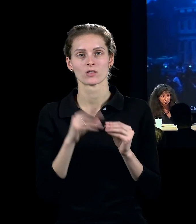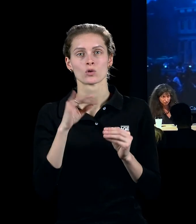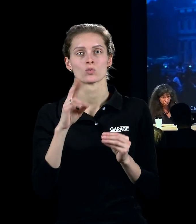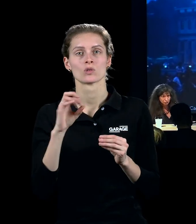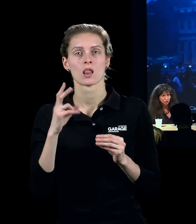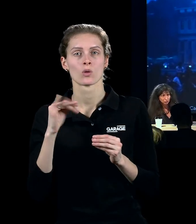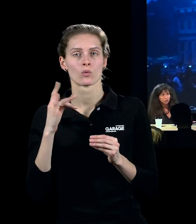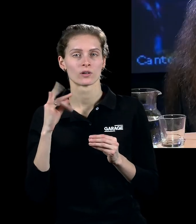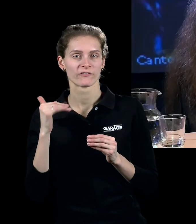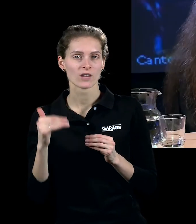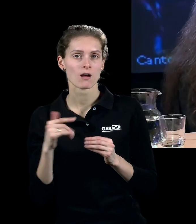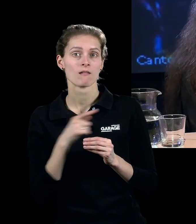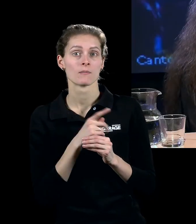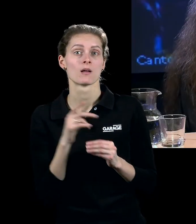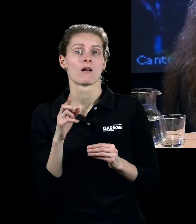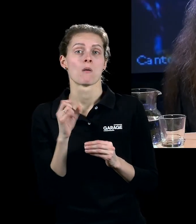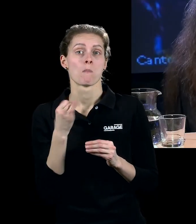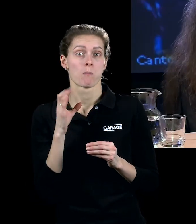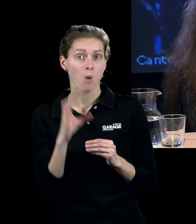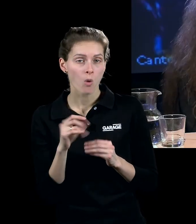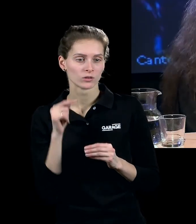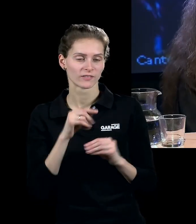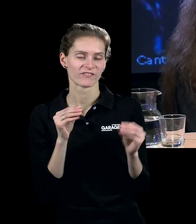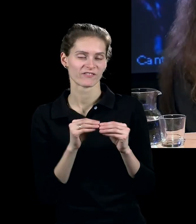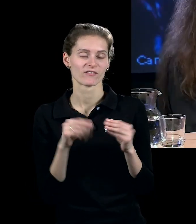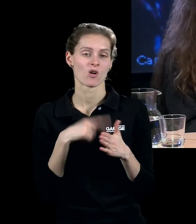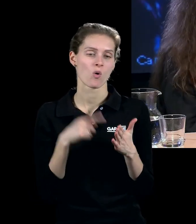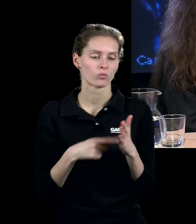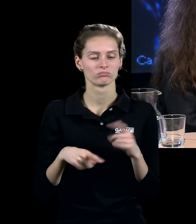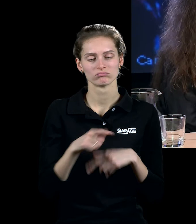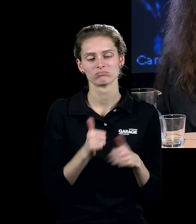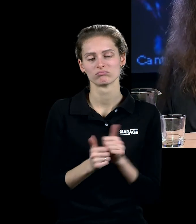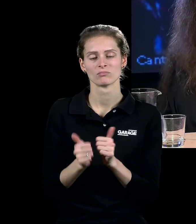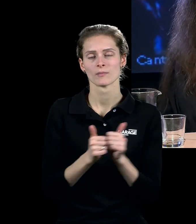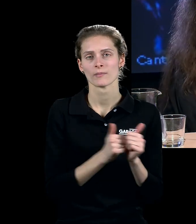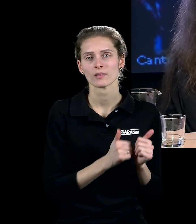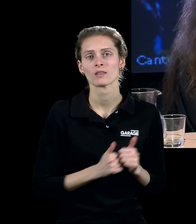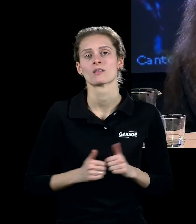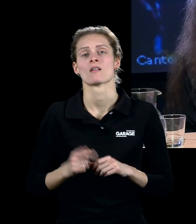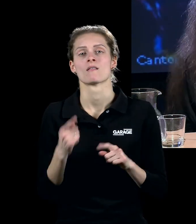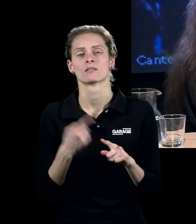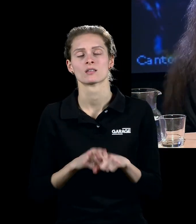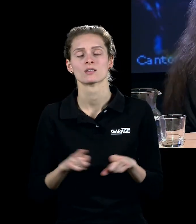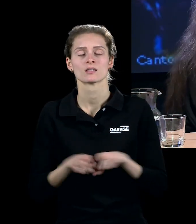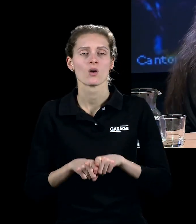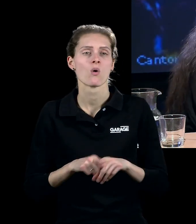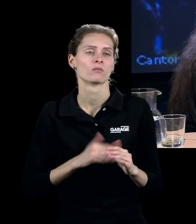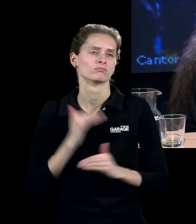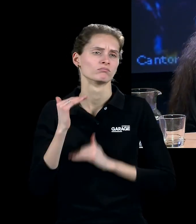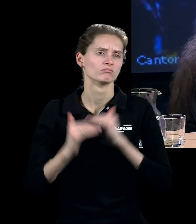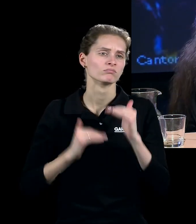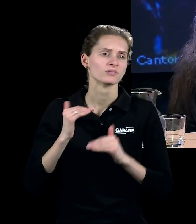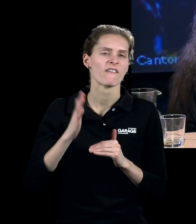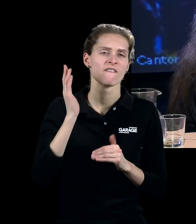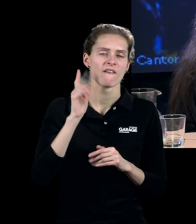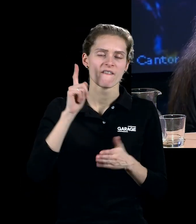начинал свою карьеру художественную Бойс. Поэтому это всё было рядом. Но, собственно говоря, вот эта прекрасная прогрессивная вера